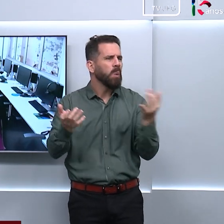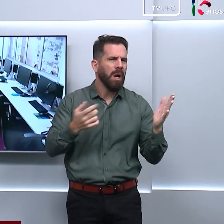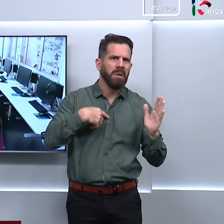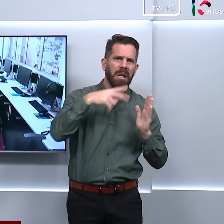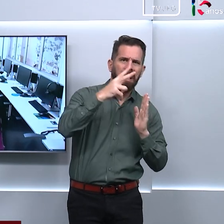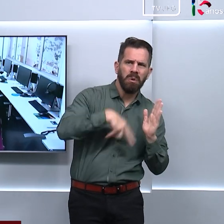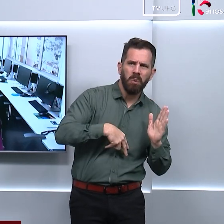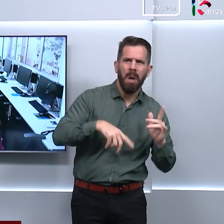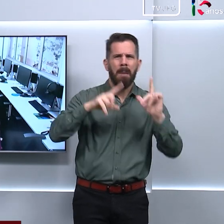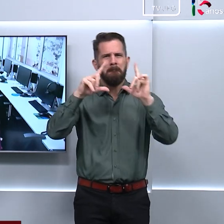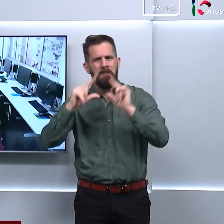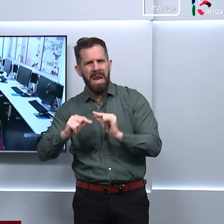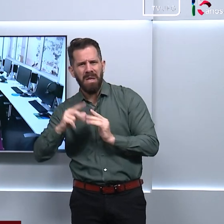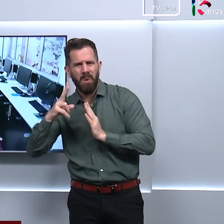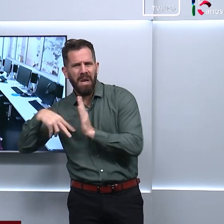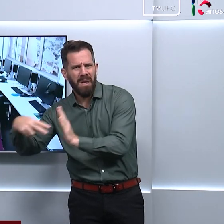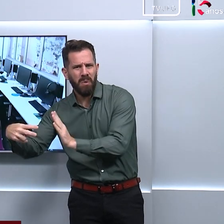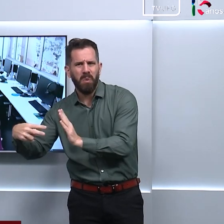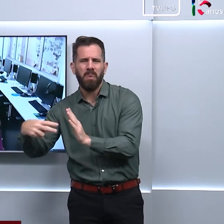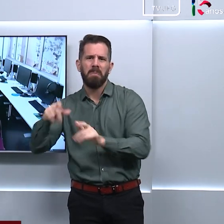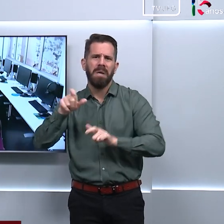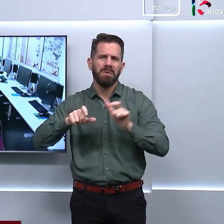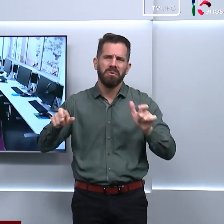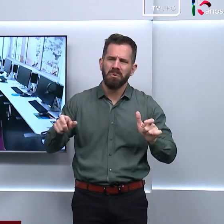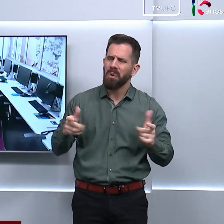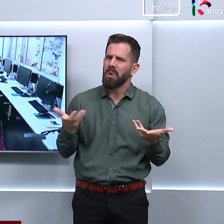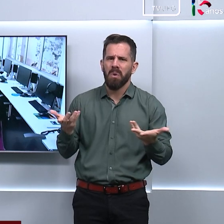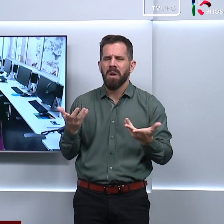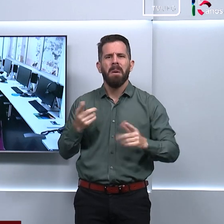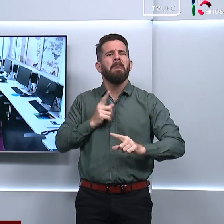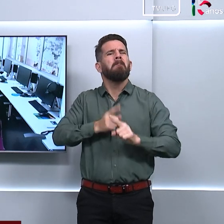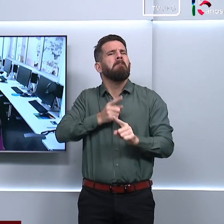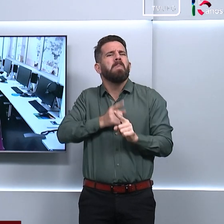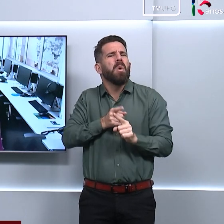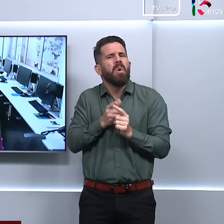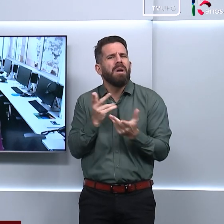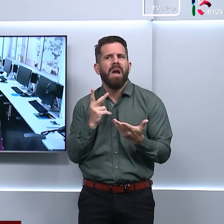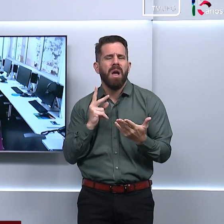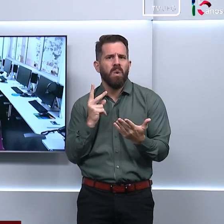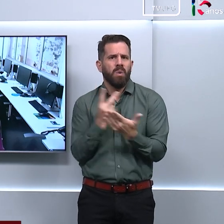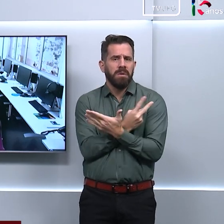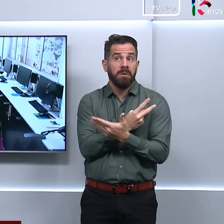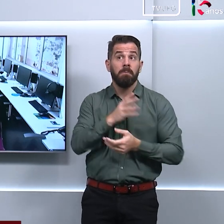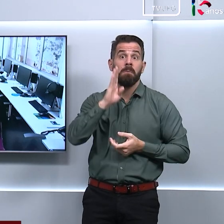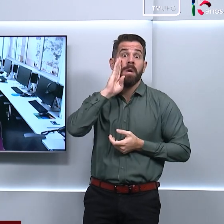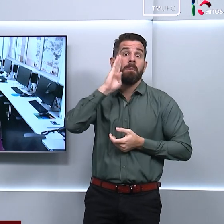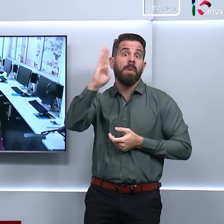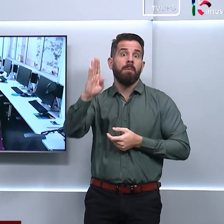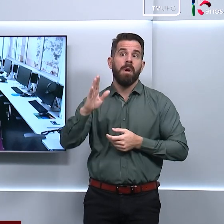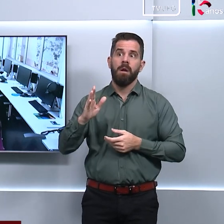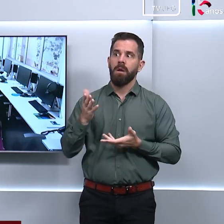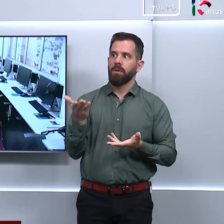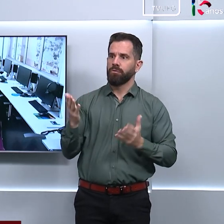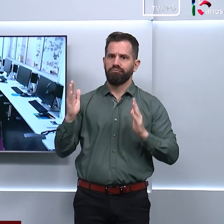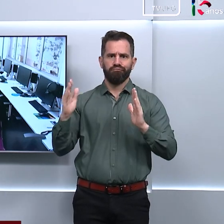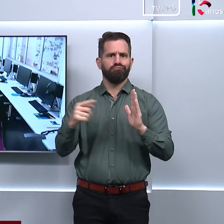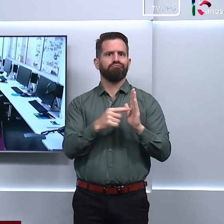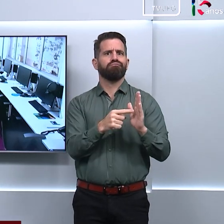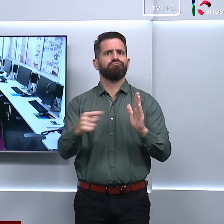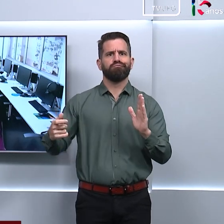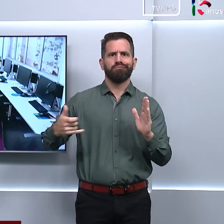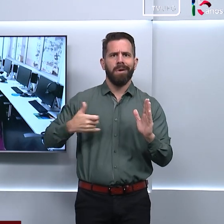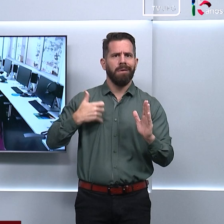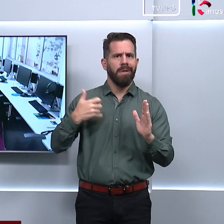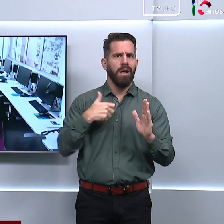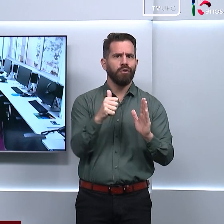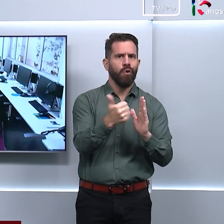motivação para a queda no número de leitores no Brasil, e principalmente para a queda no número de leitores nessa faixa etária que é tão importante